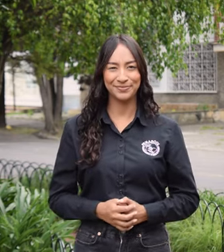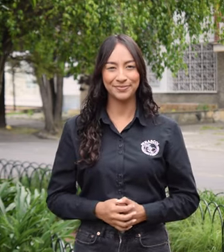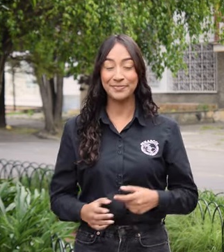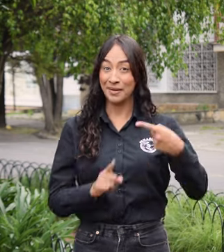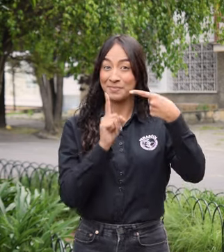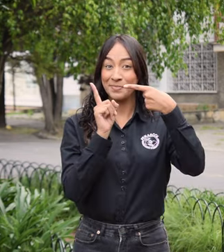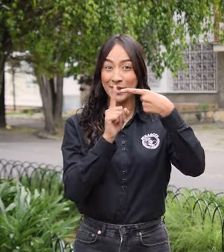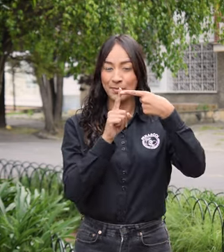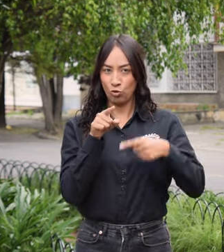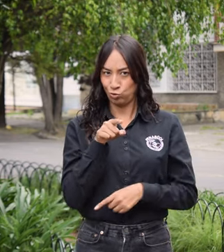1.